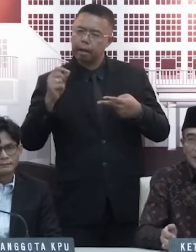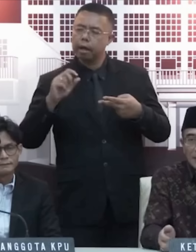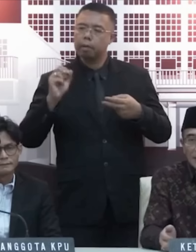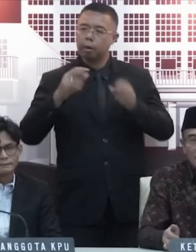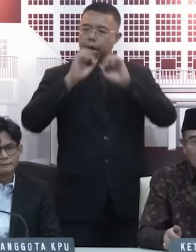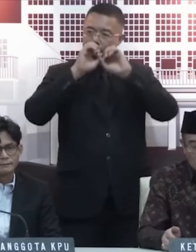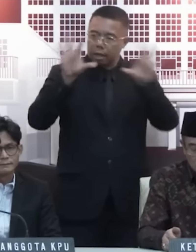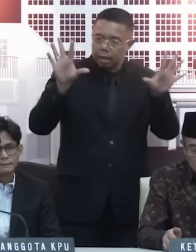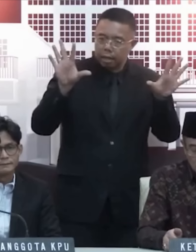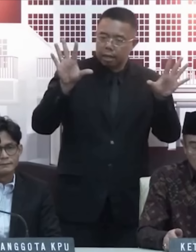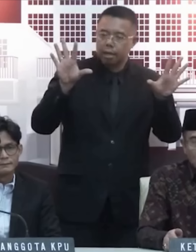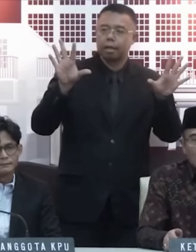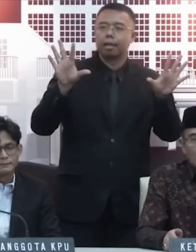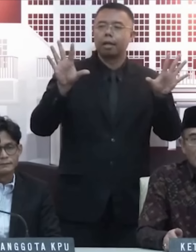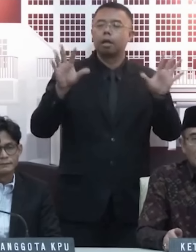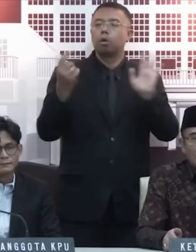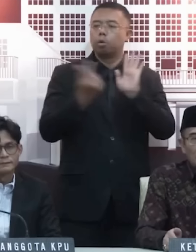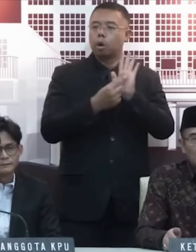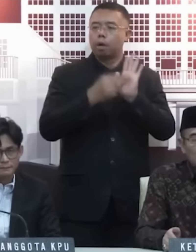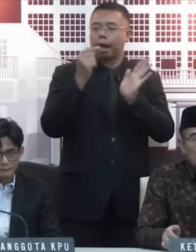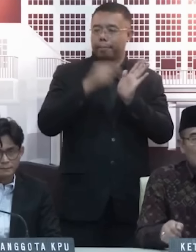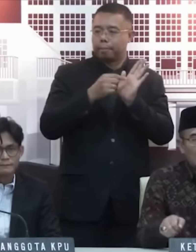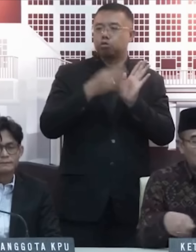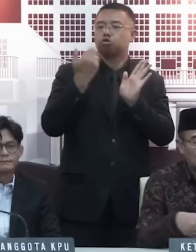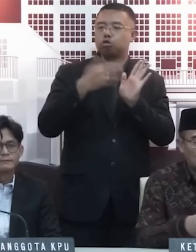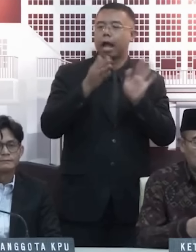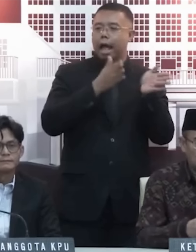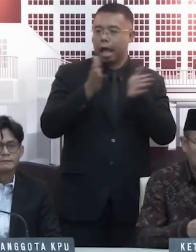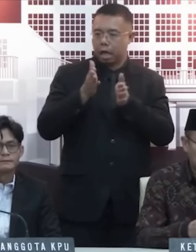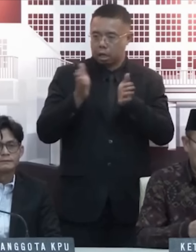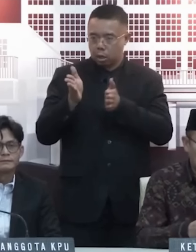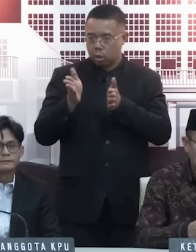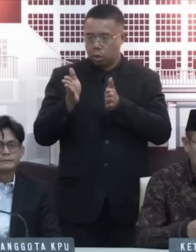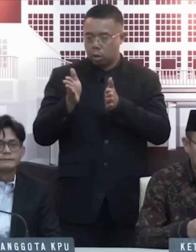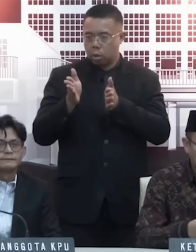publikasi? Undang-undang pemilu sudah mengatur.